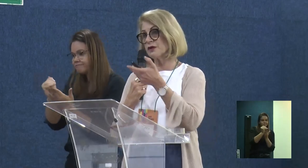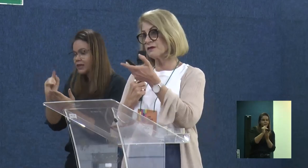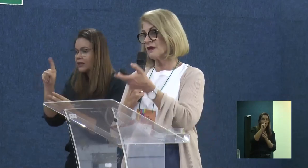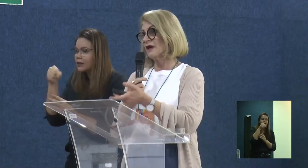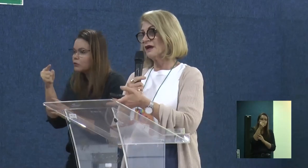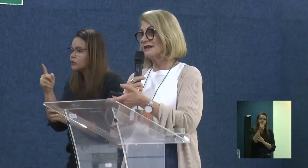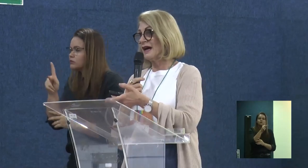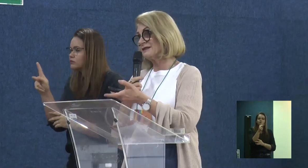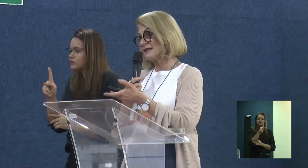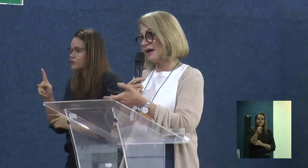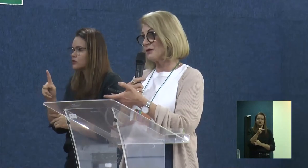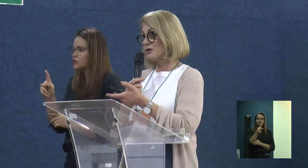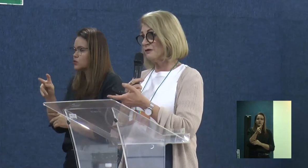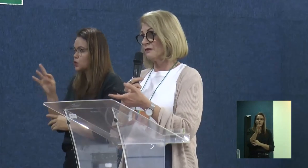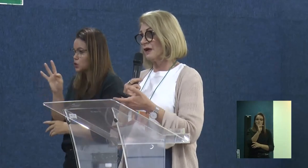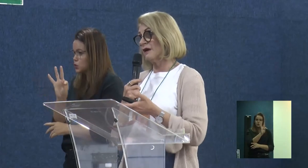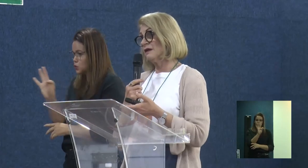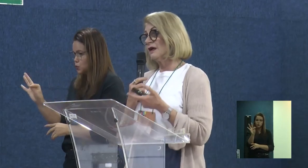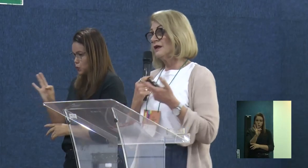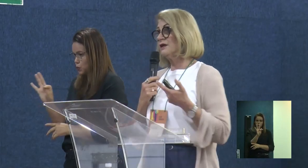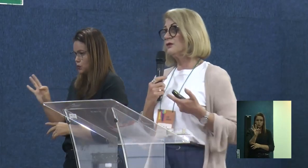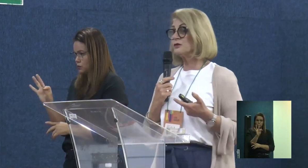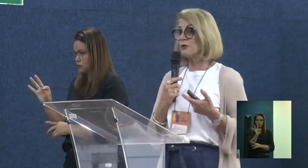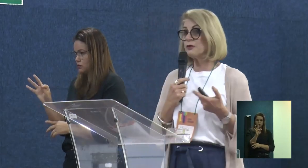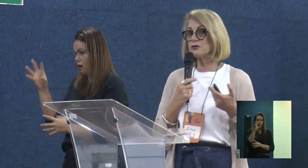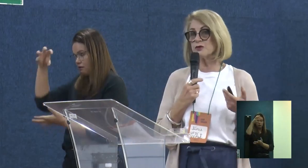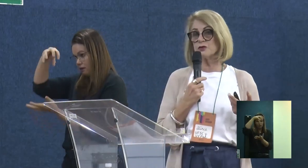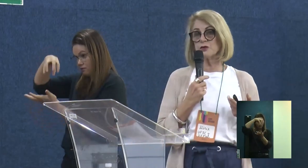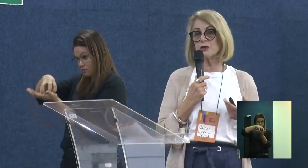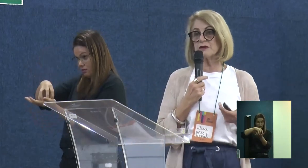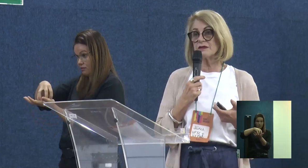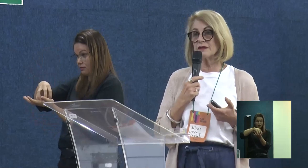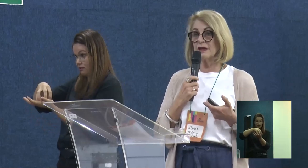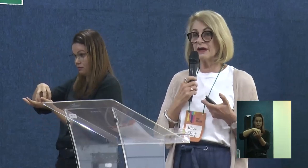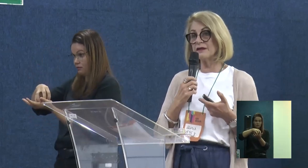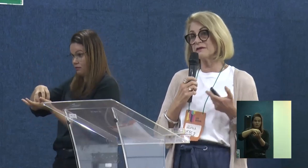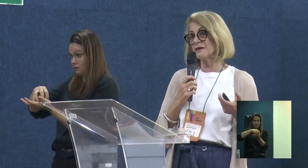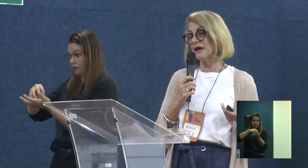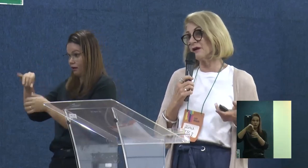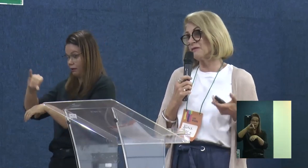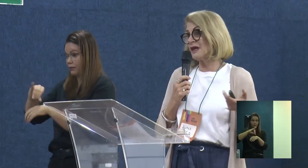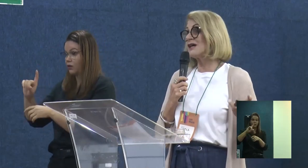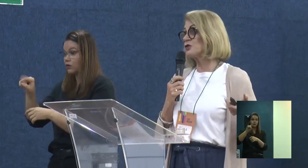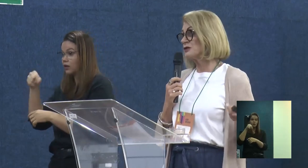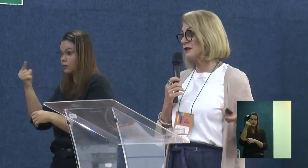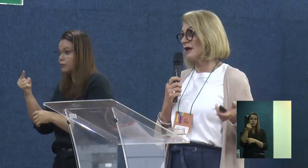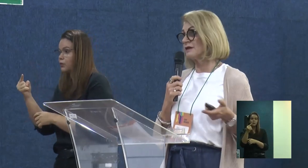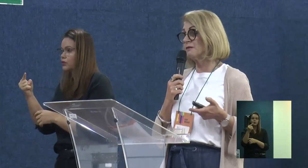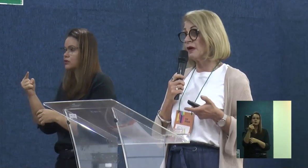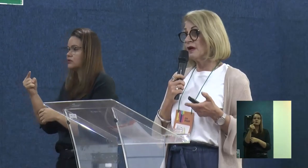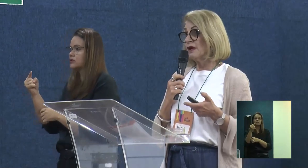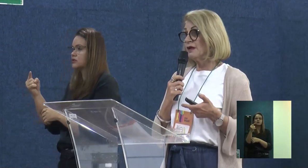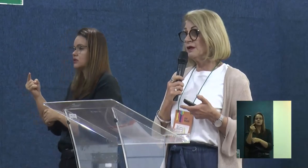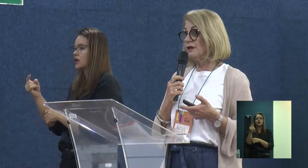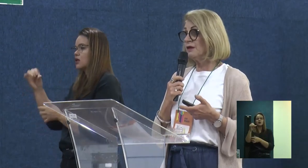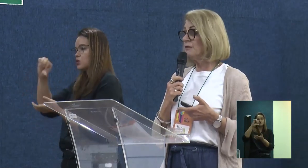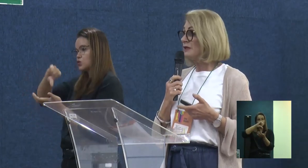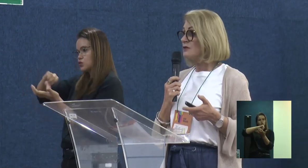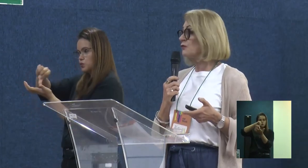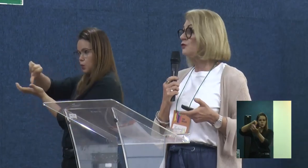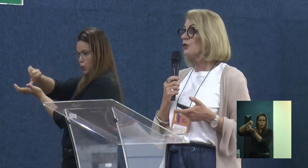professores tutores da sede, né, e os professores tutores da associada.